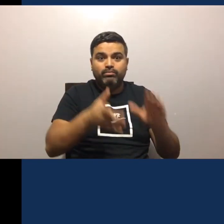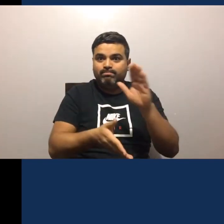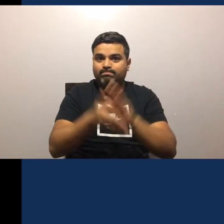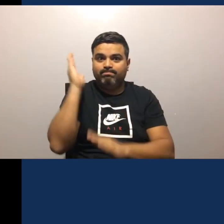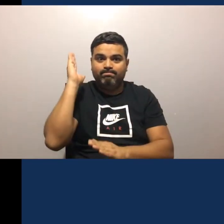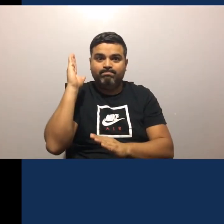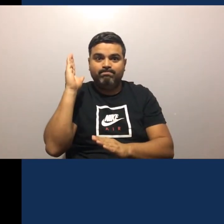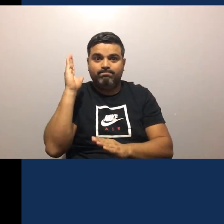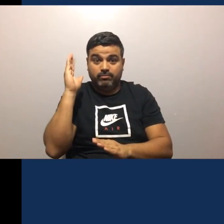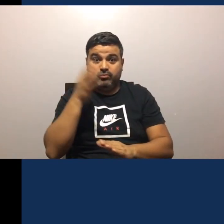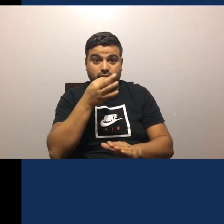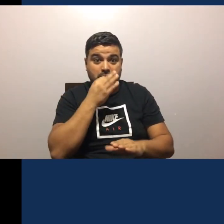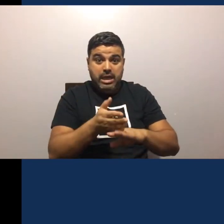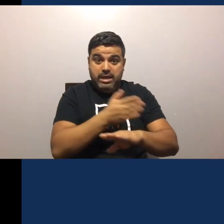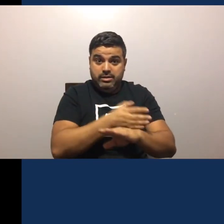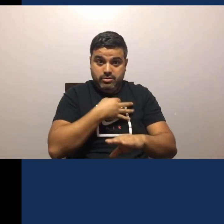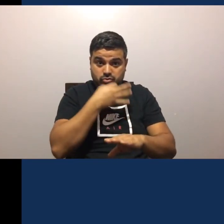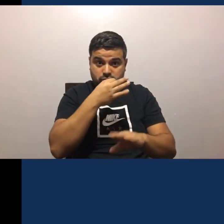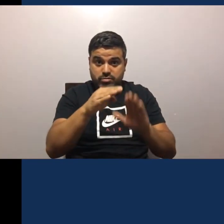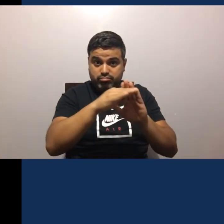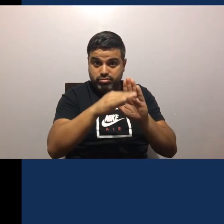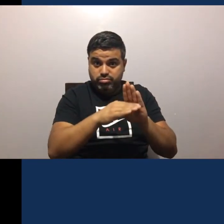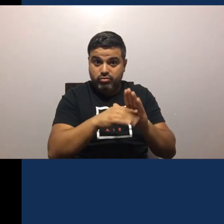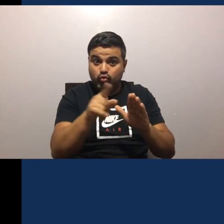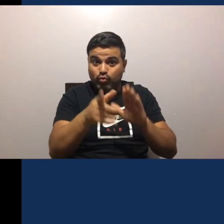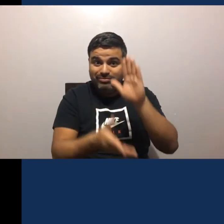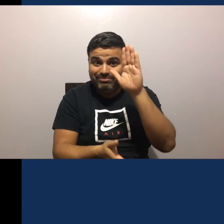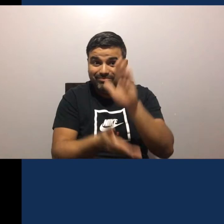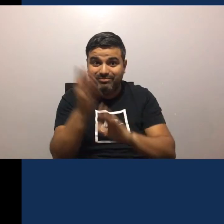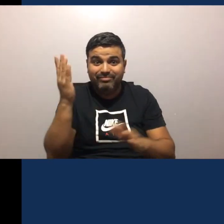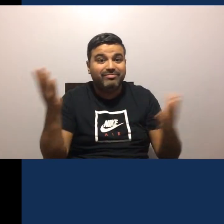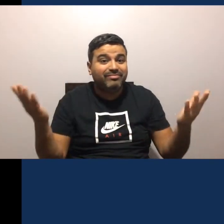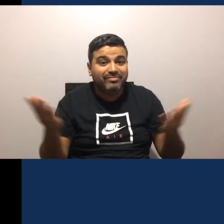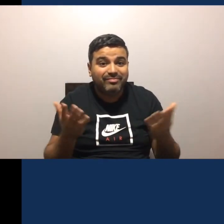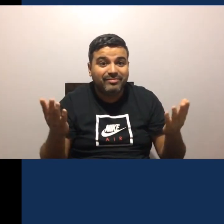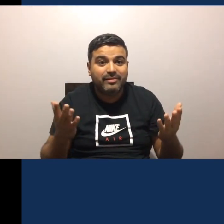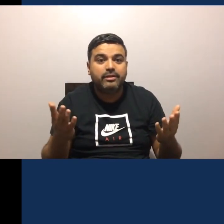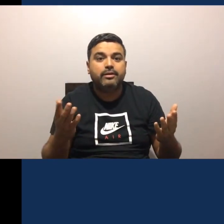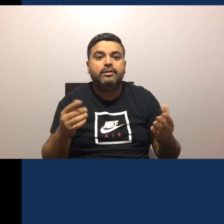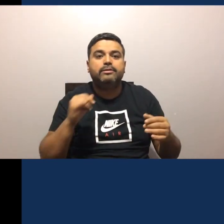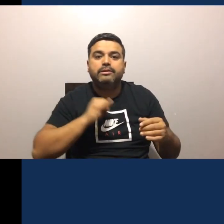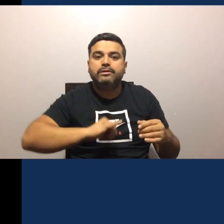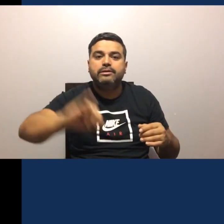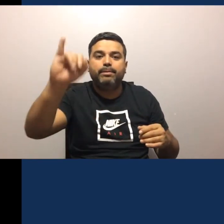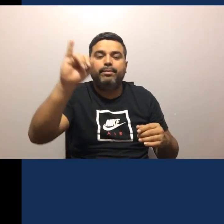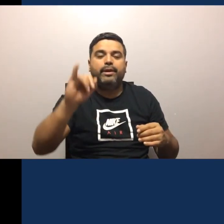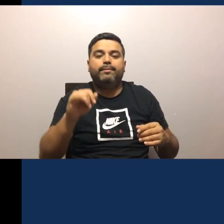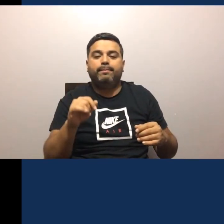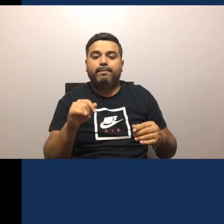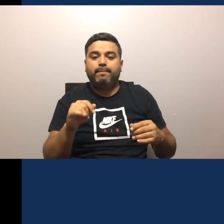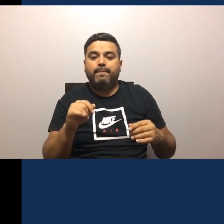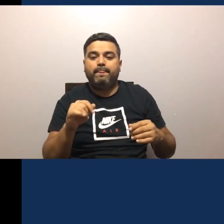Bueno Bueno Yo estoy hablando Del protocolo De salida Por lo tanto Si tienes Mascarilla